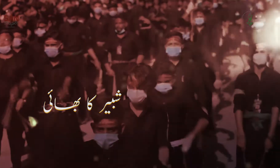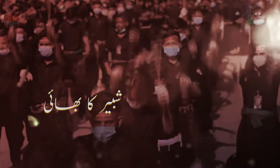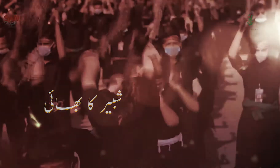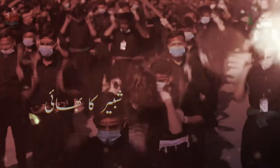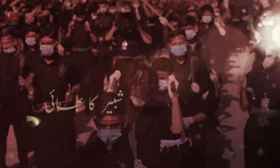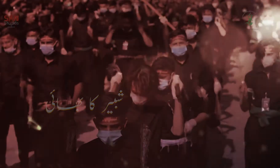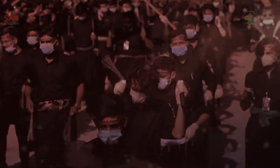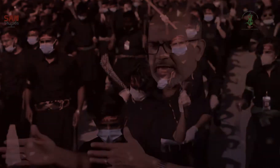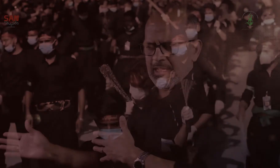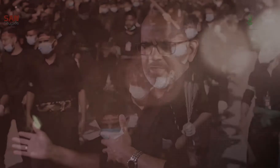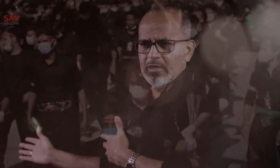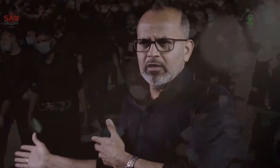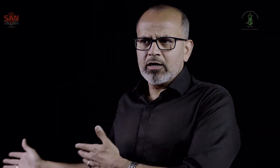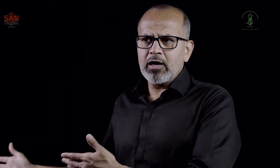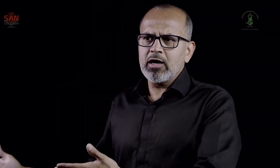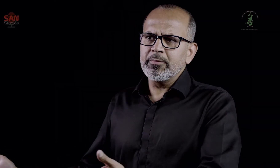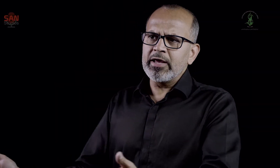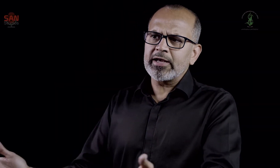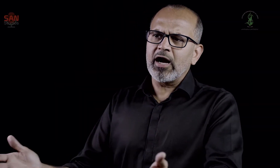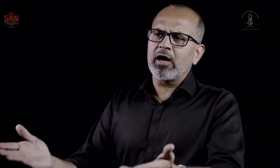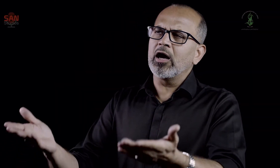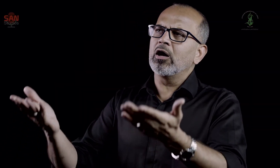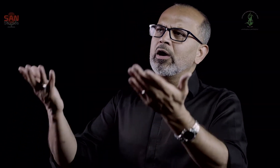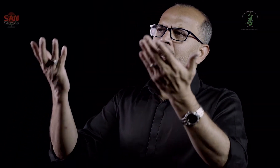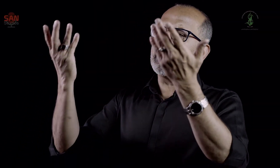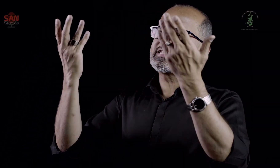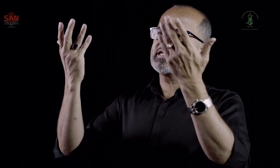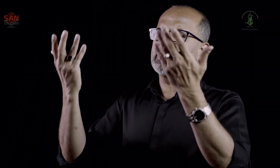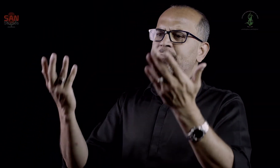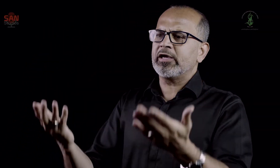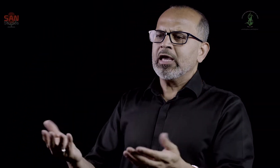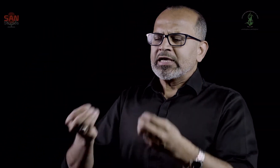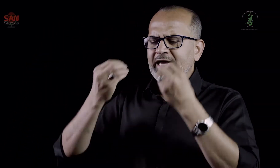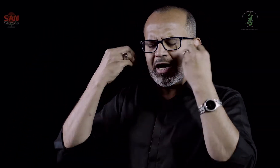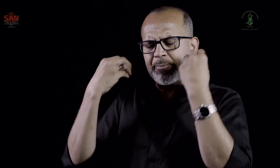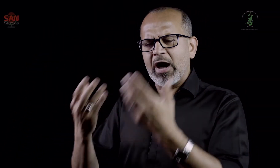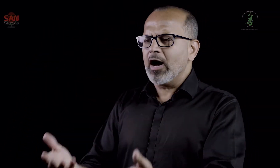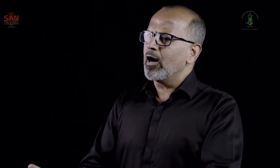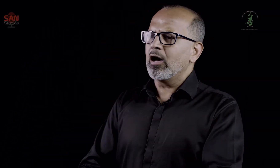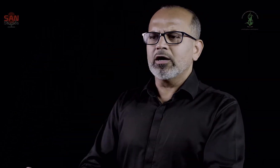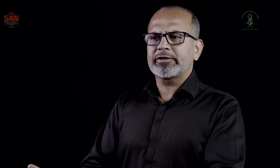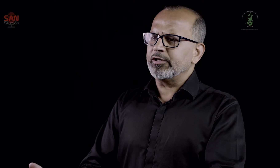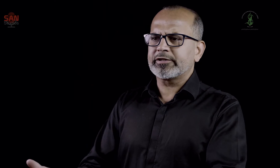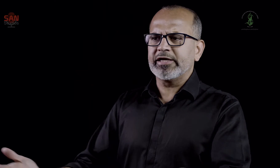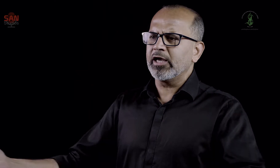زینب نے کہا ایسی بھی کیا بات تھی